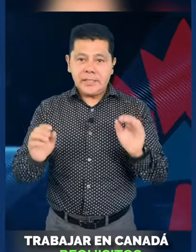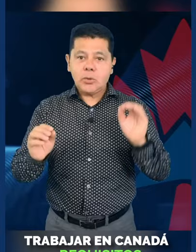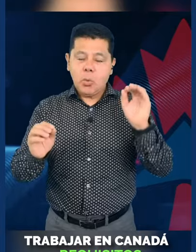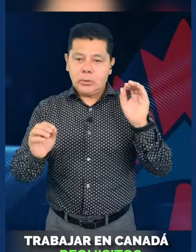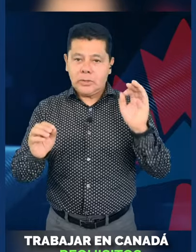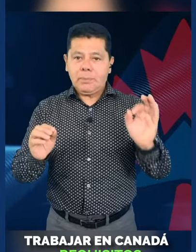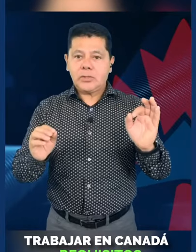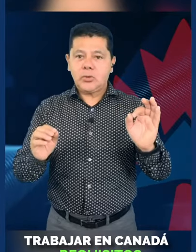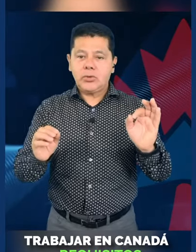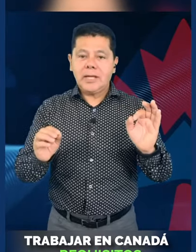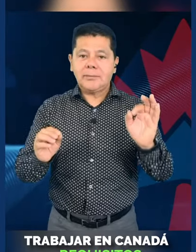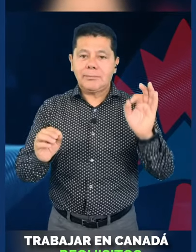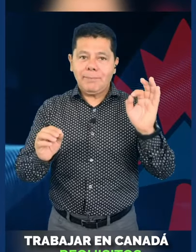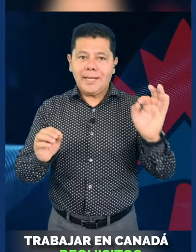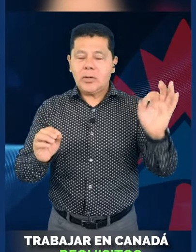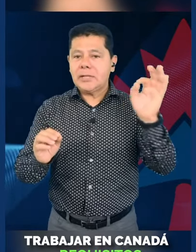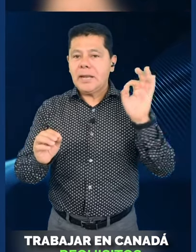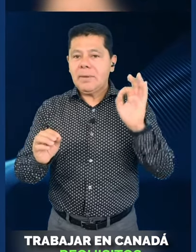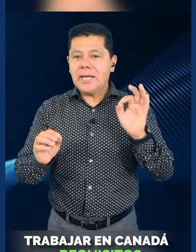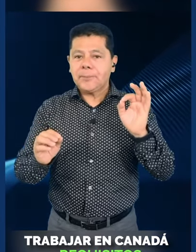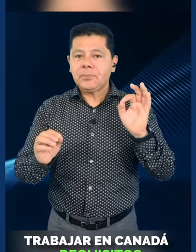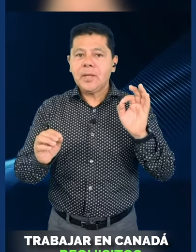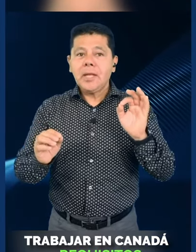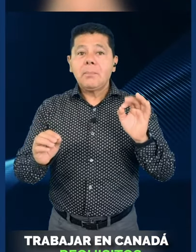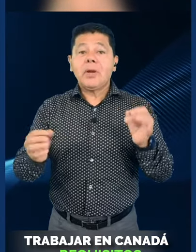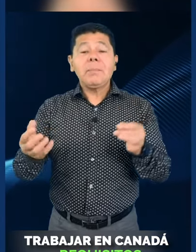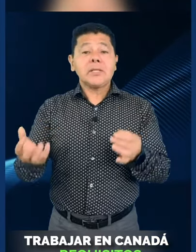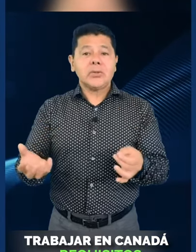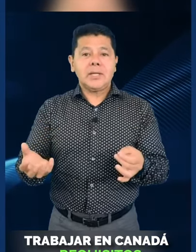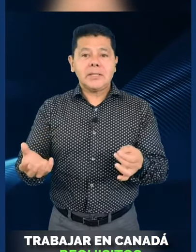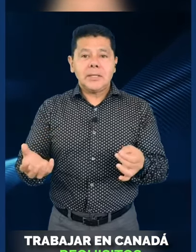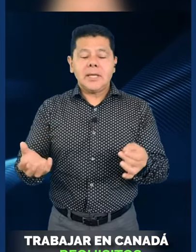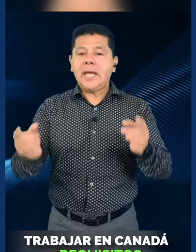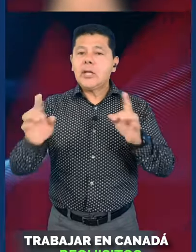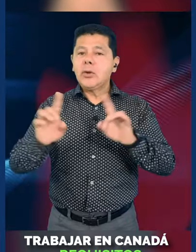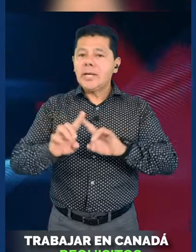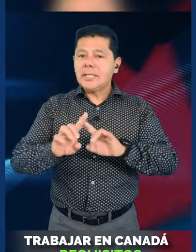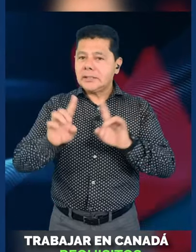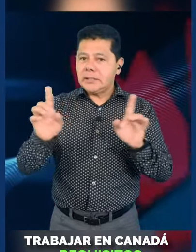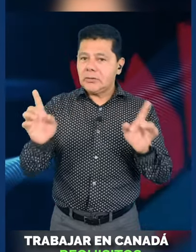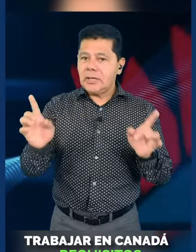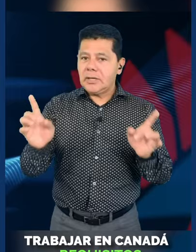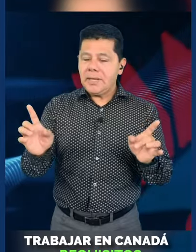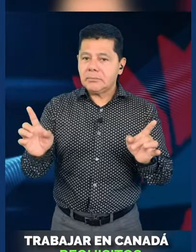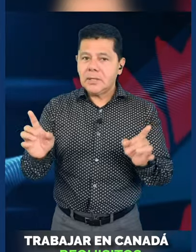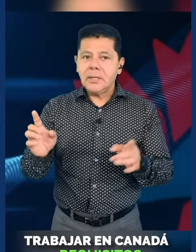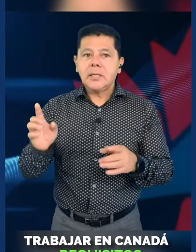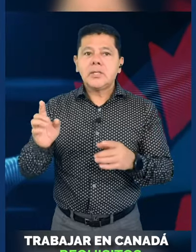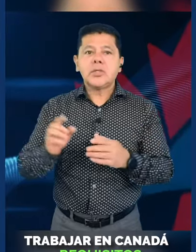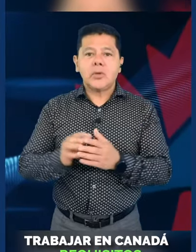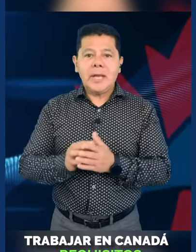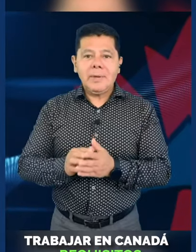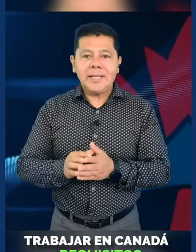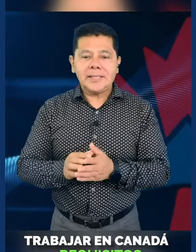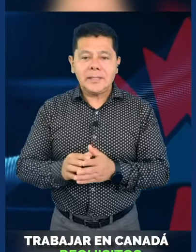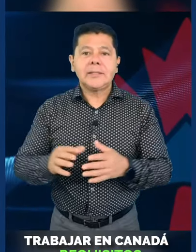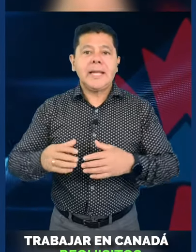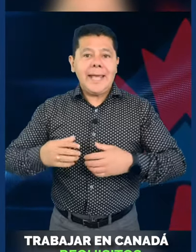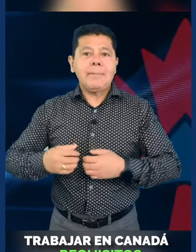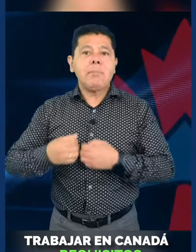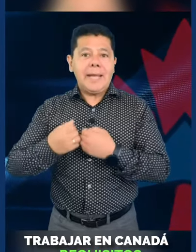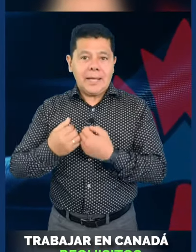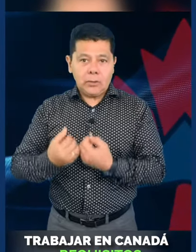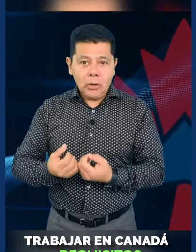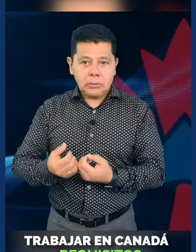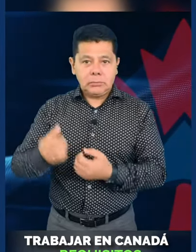Ok, ese es cuando una persona viene con LMIA, pero hay personas que no necesitan un LMIA, solamente